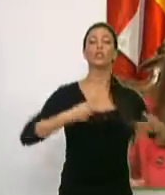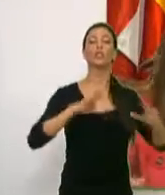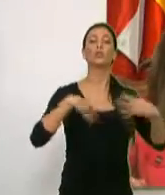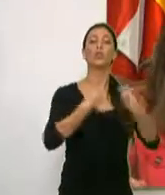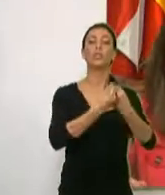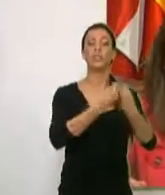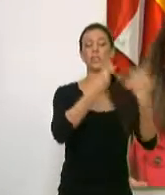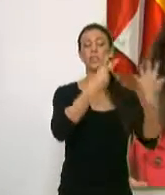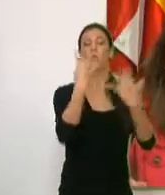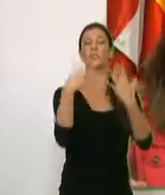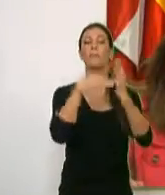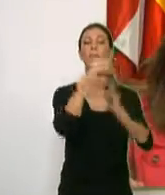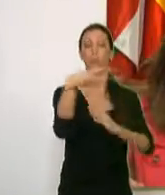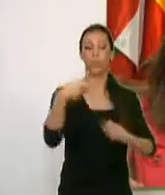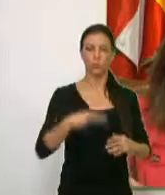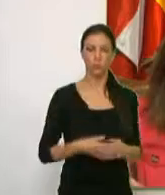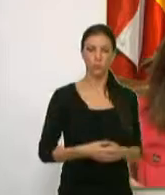79.000 euros.